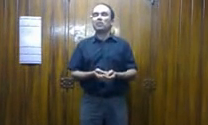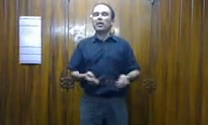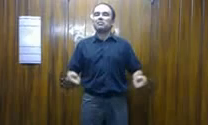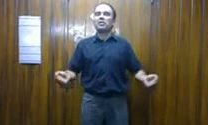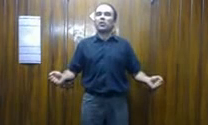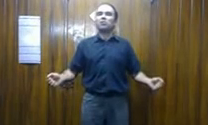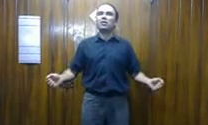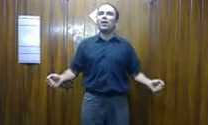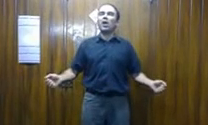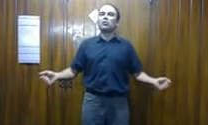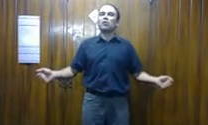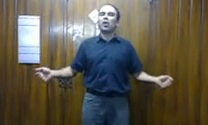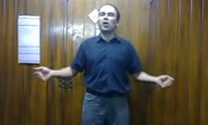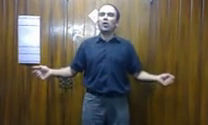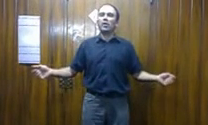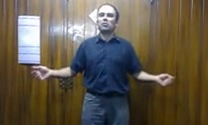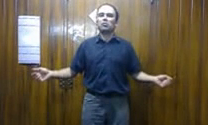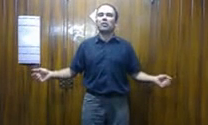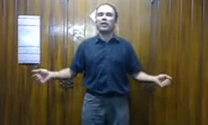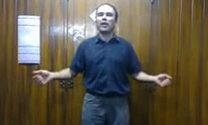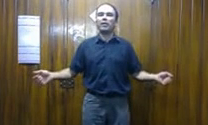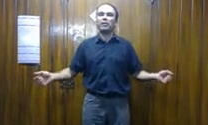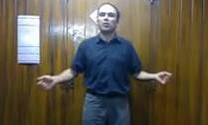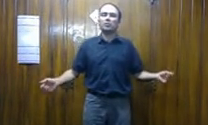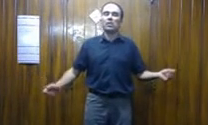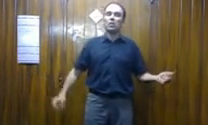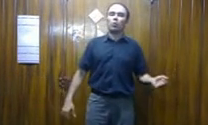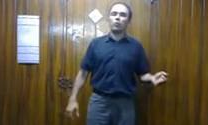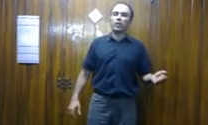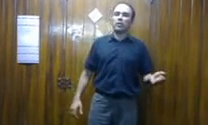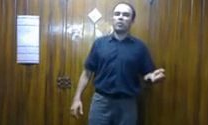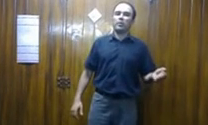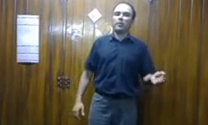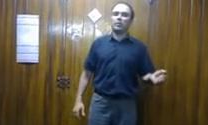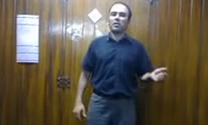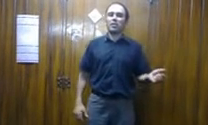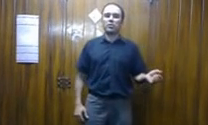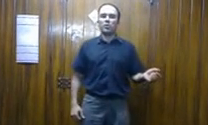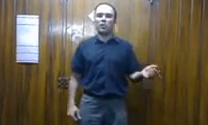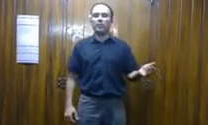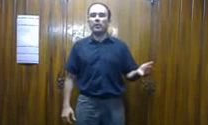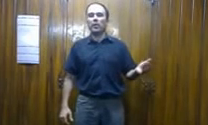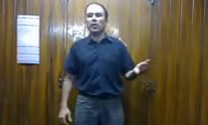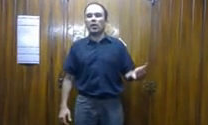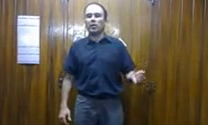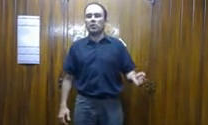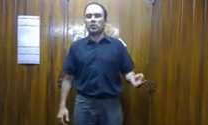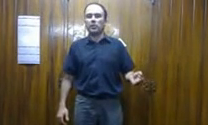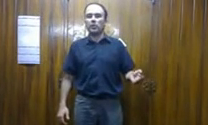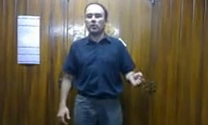el señor celoso de sus encantos, hundiéndome en el llanto, me la llevó.